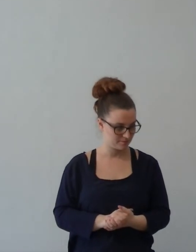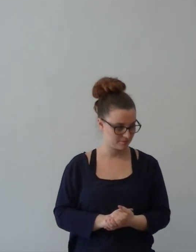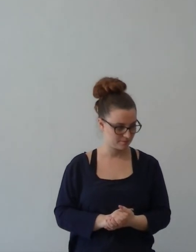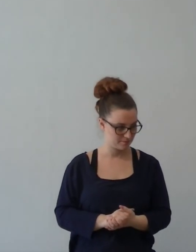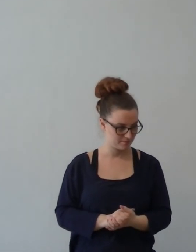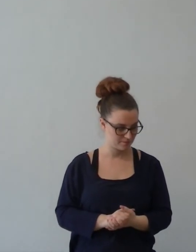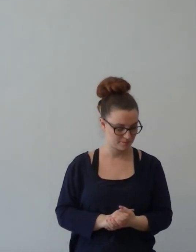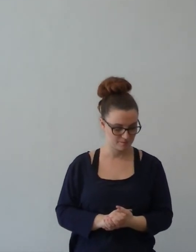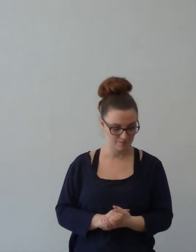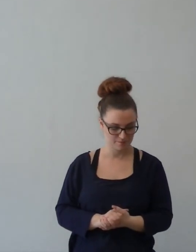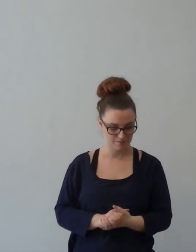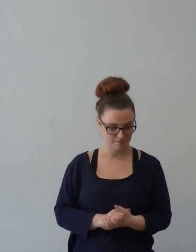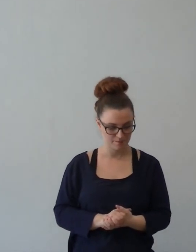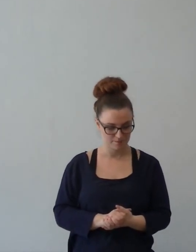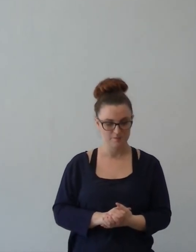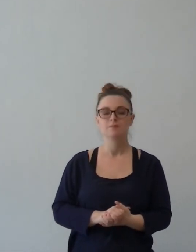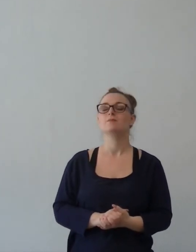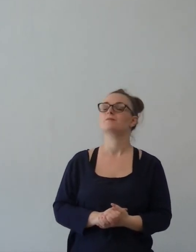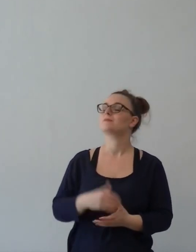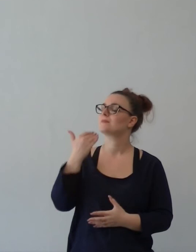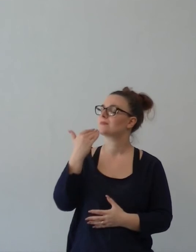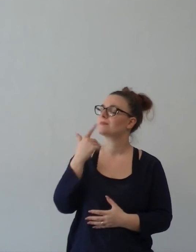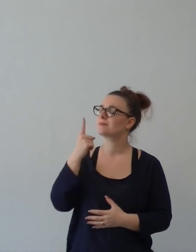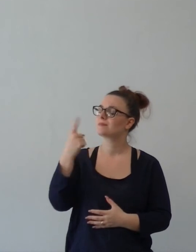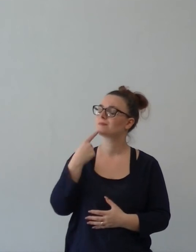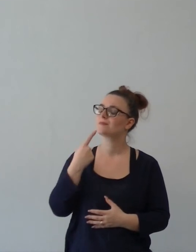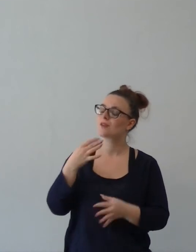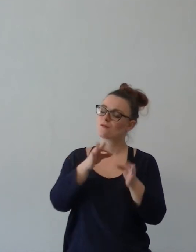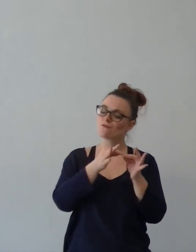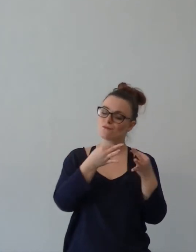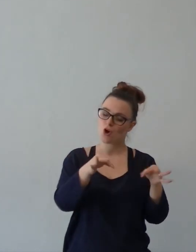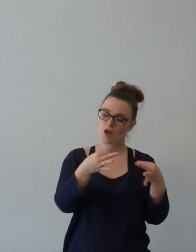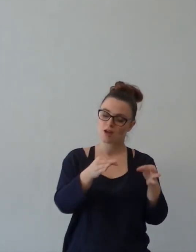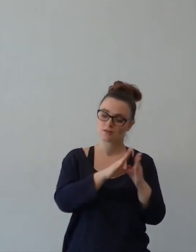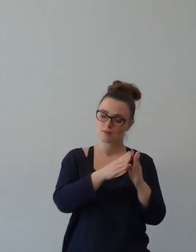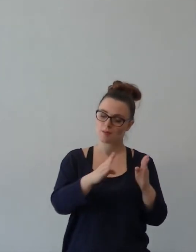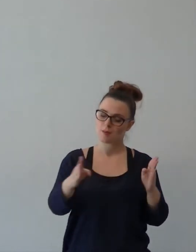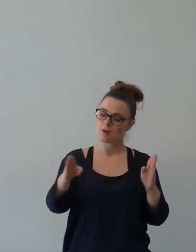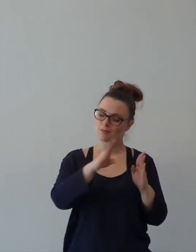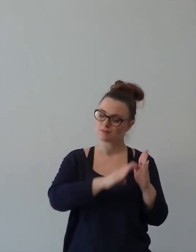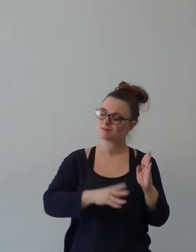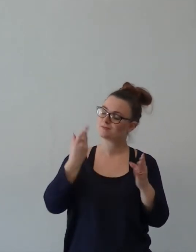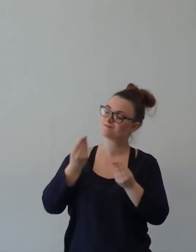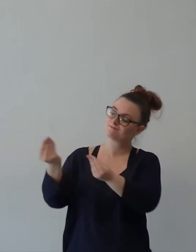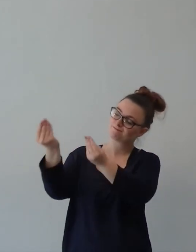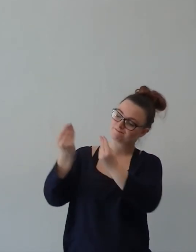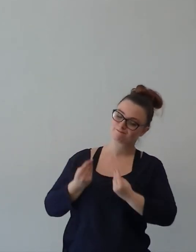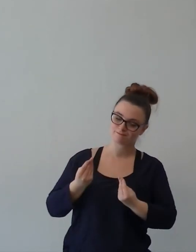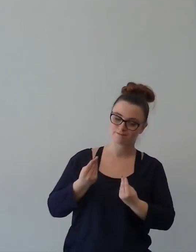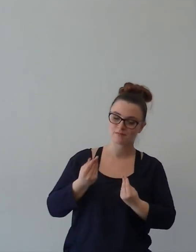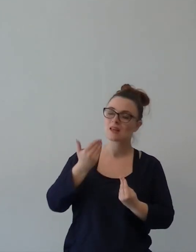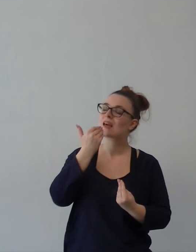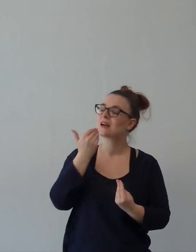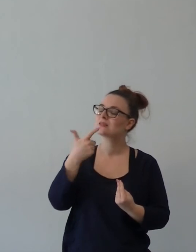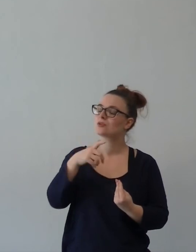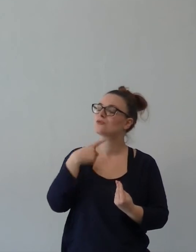Grazie Padre di averci dato delle istruzioni da seguire. Grazie che tu ci vuoi gioiosi, sempre.